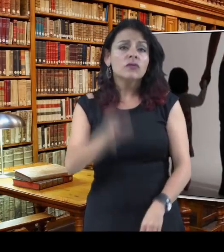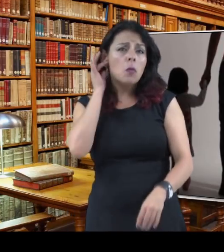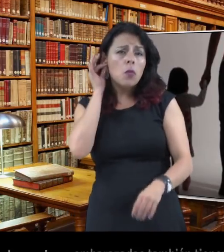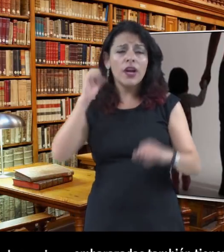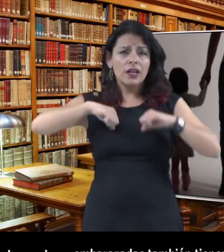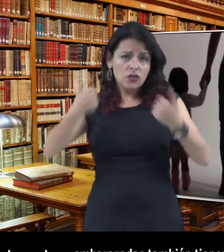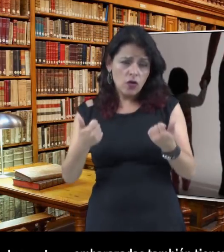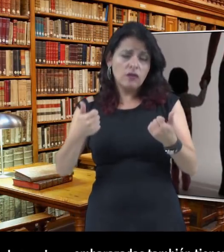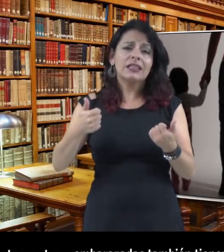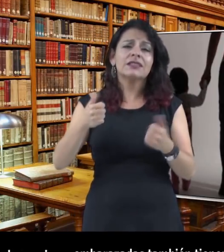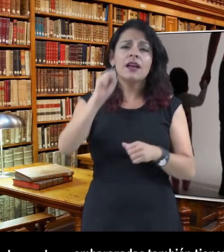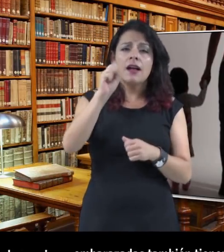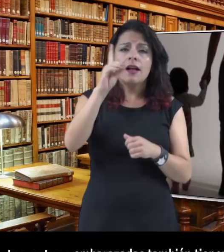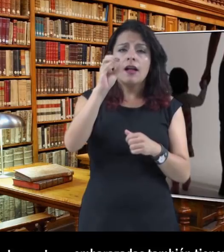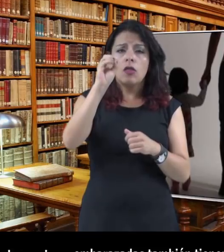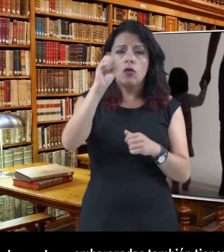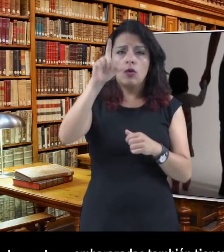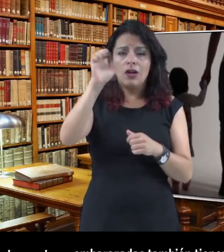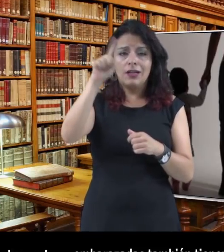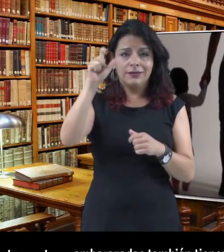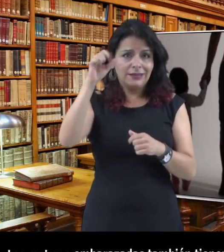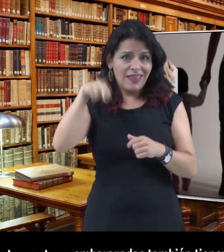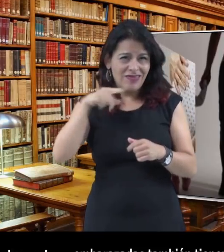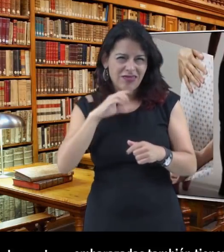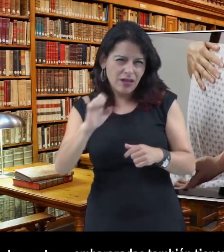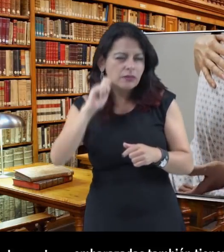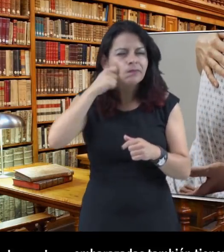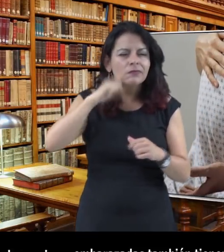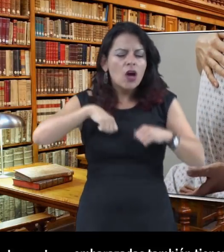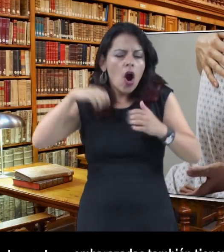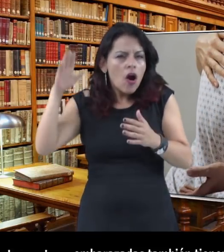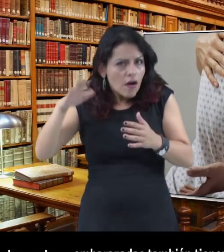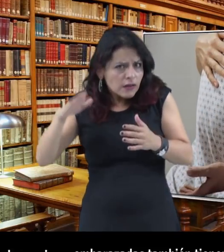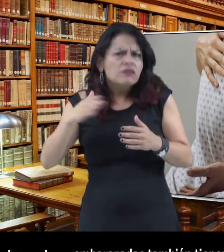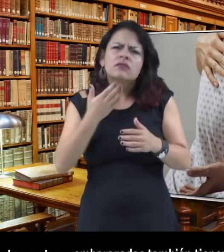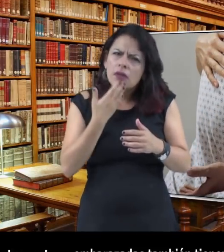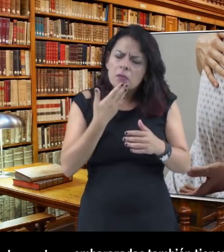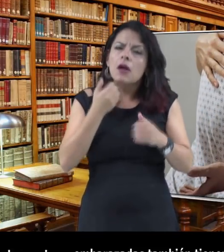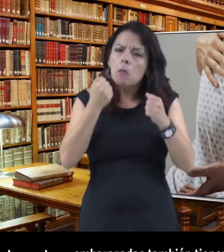Las mujeres embarazadas también tienen derecho a demandar pensión de alimentos por el hijo o hija que está por nacer.